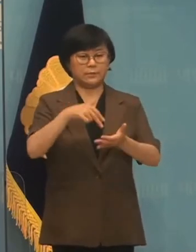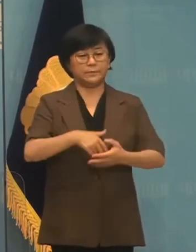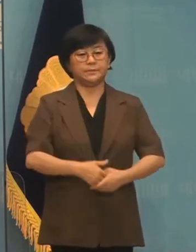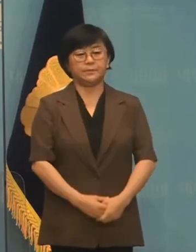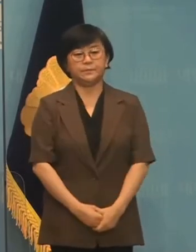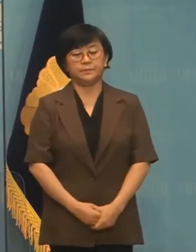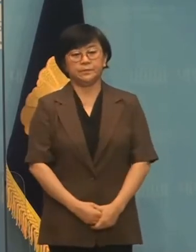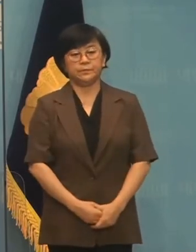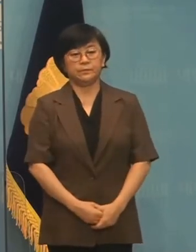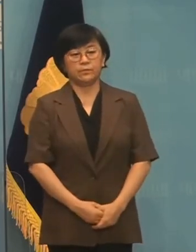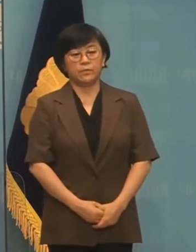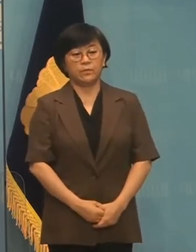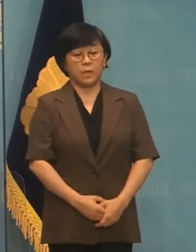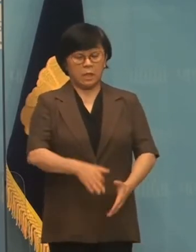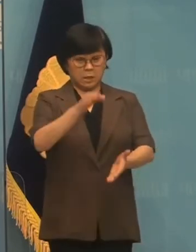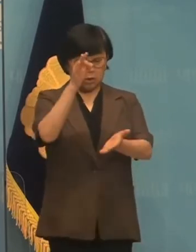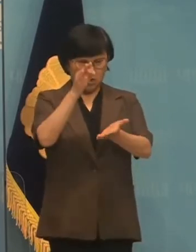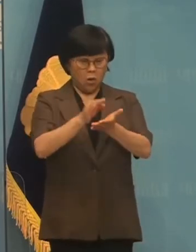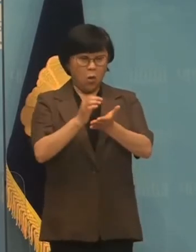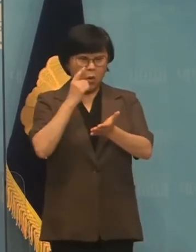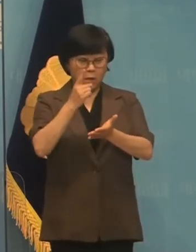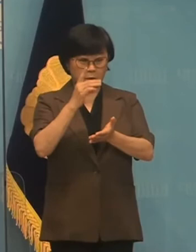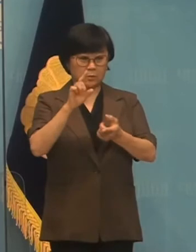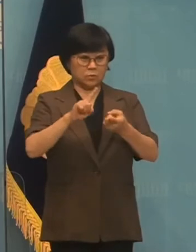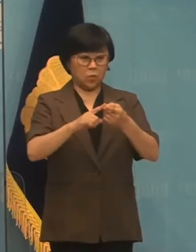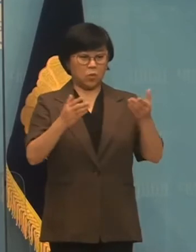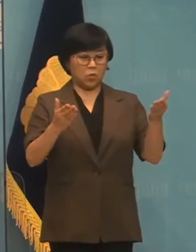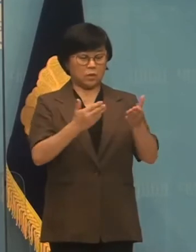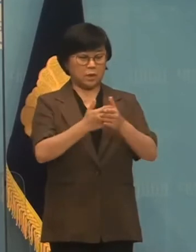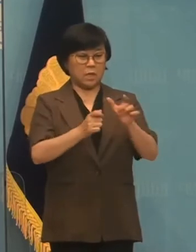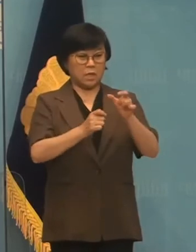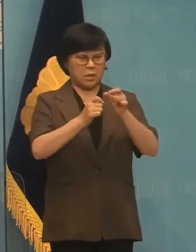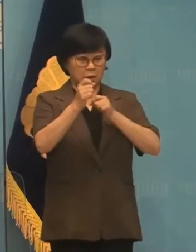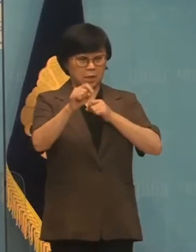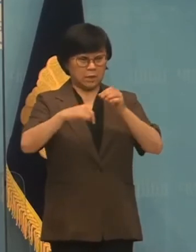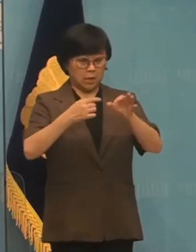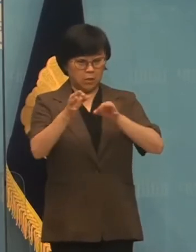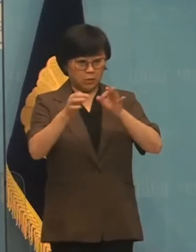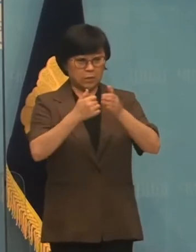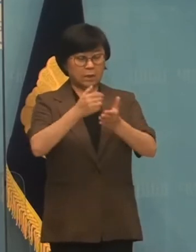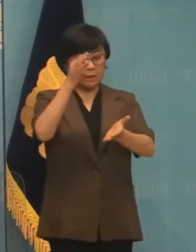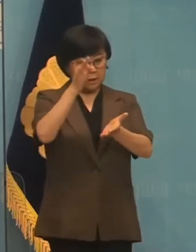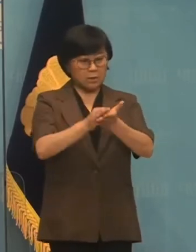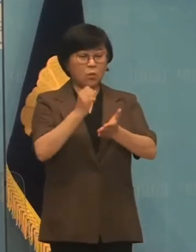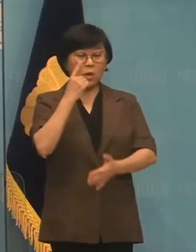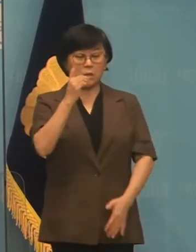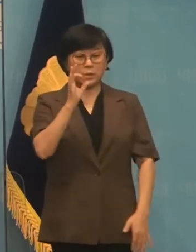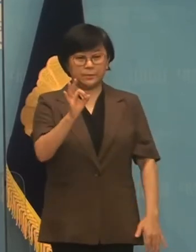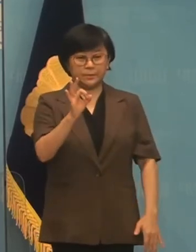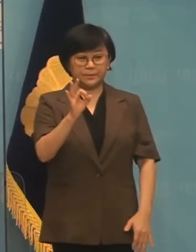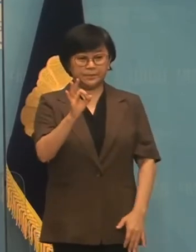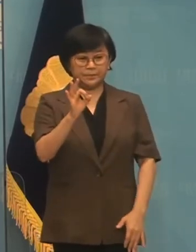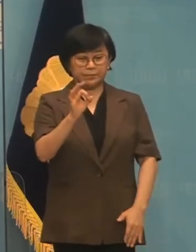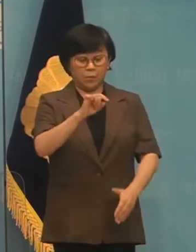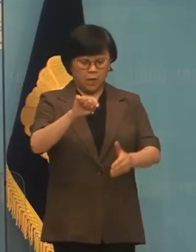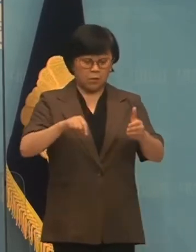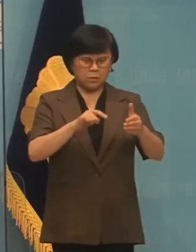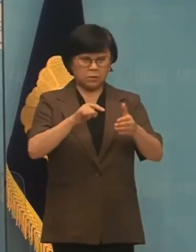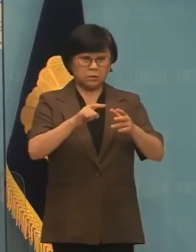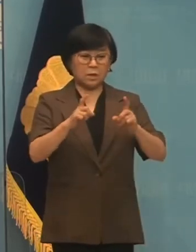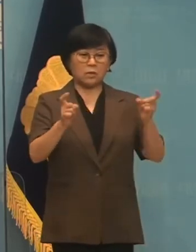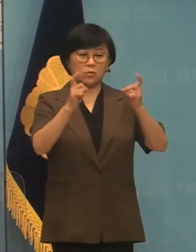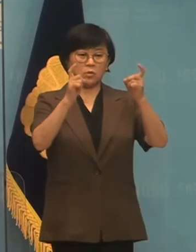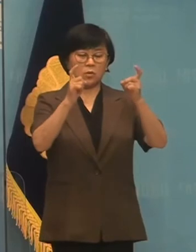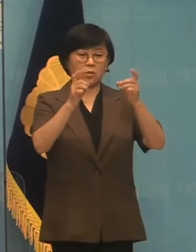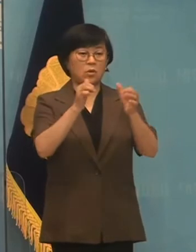저임금 노동자와 영세자영업자는 최저임금을 가운데 놓고 다투는